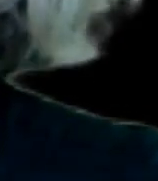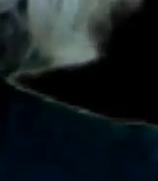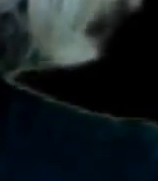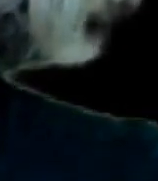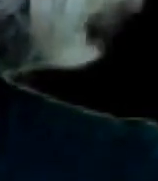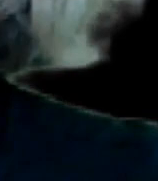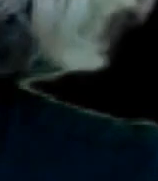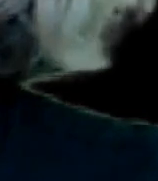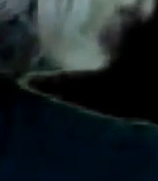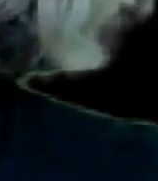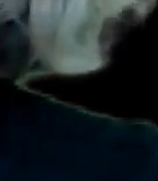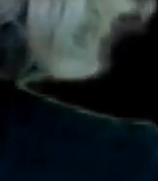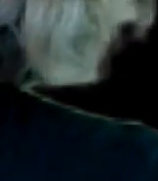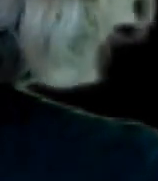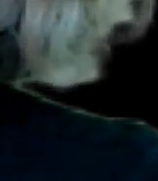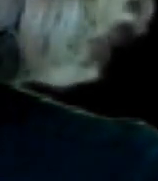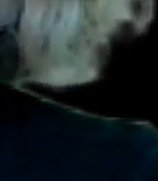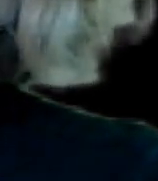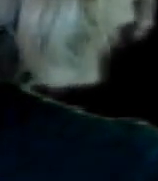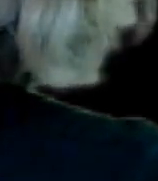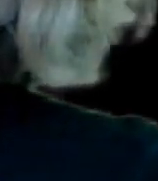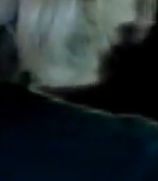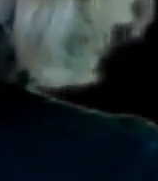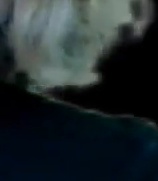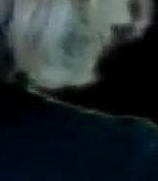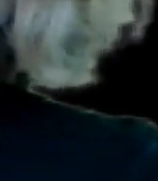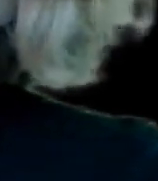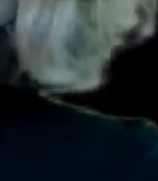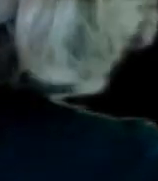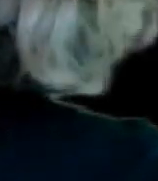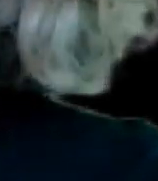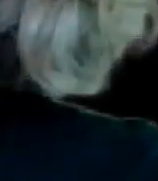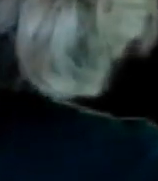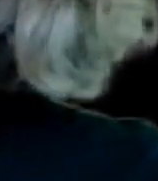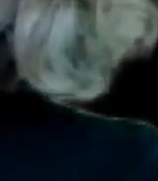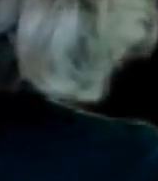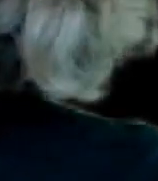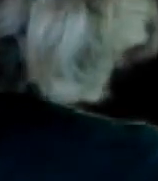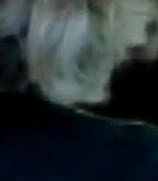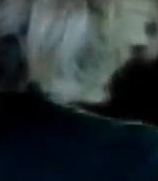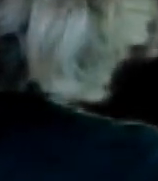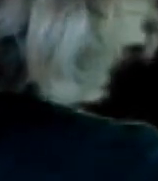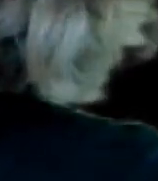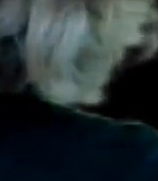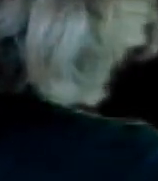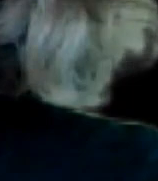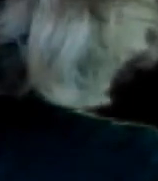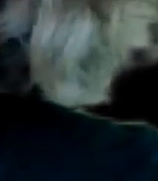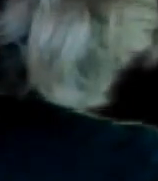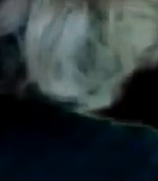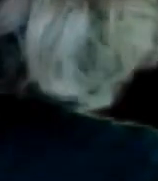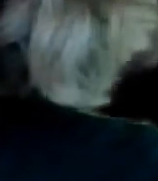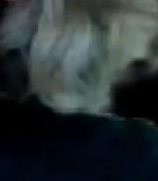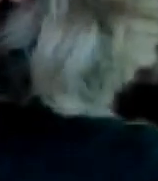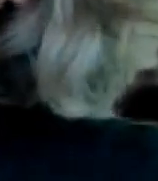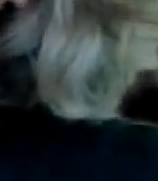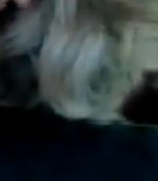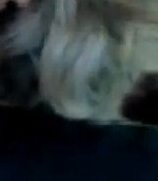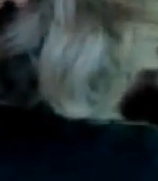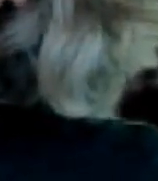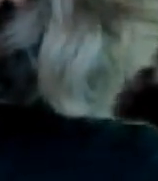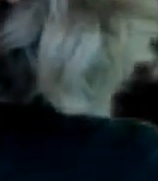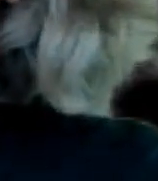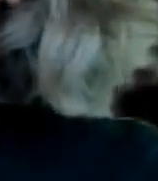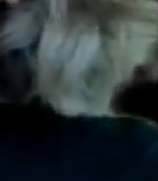creo que no Juca me parece que es ingeniero No sé Y luego mentiría si te dijera Que No Y ya Han hablado